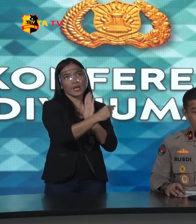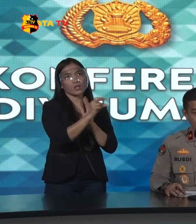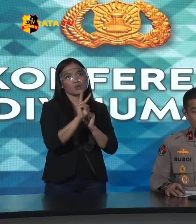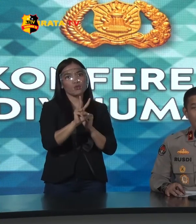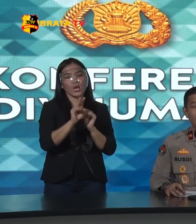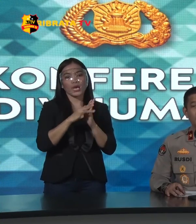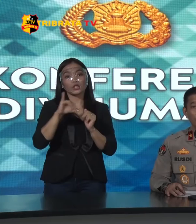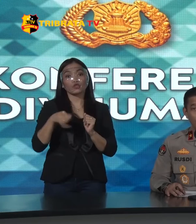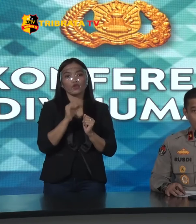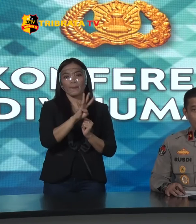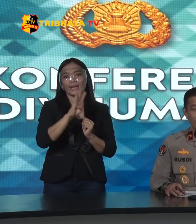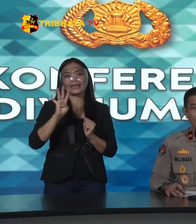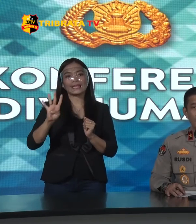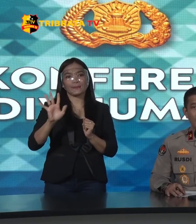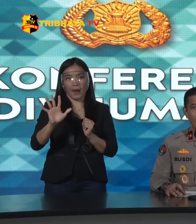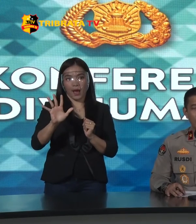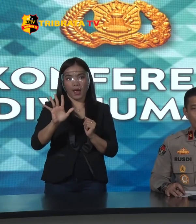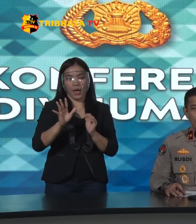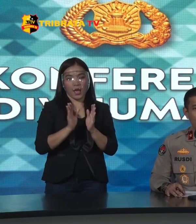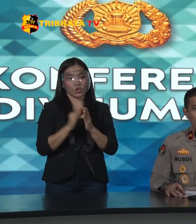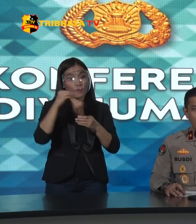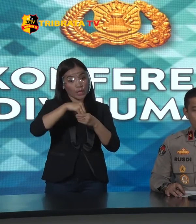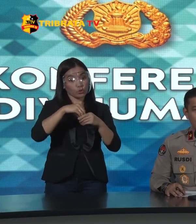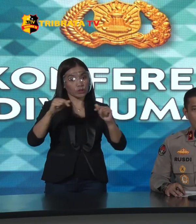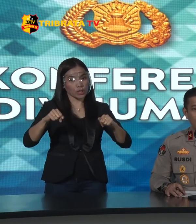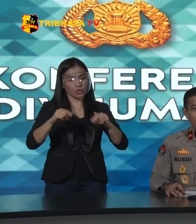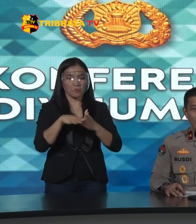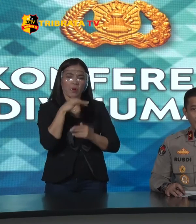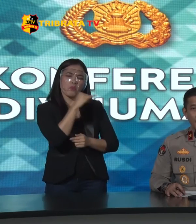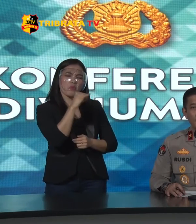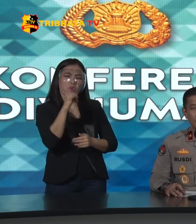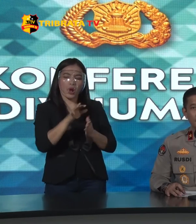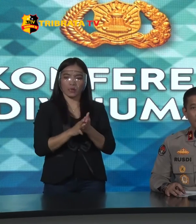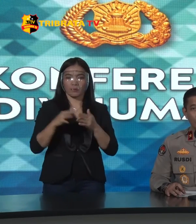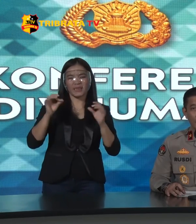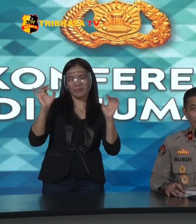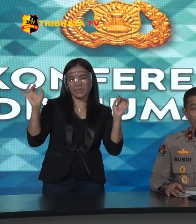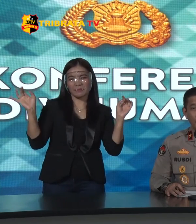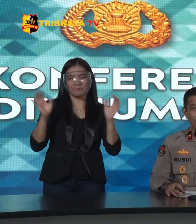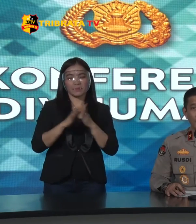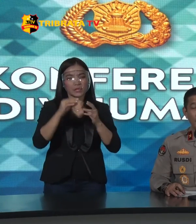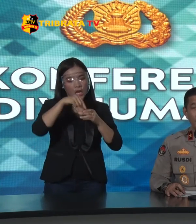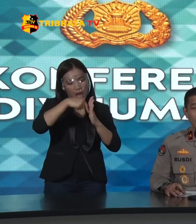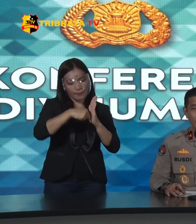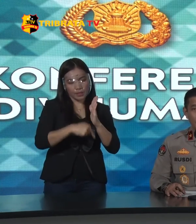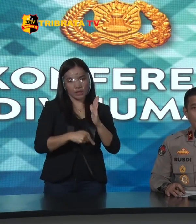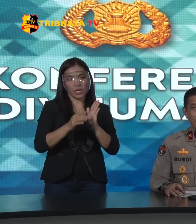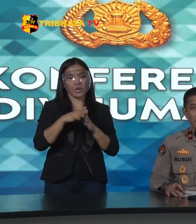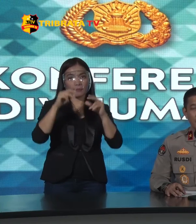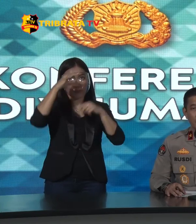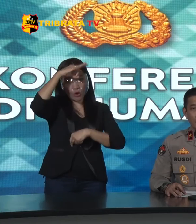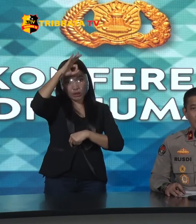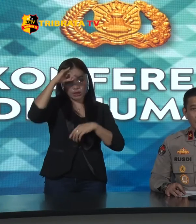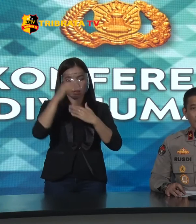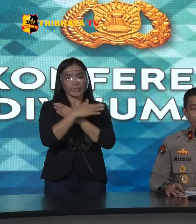5 Ya Itu masuk disana Juga ada penghasutan Dan sebagainya Tentunya Dilelami oleh Penyidik